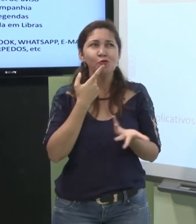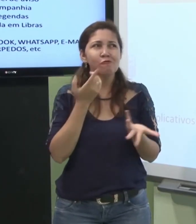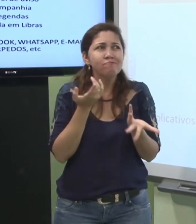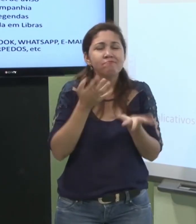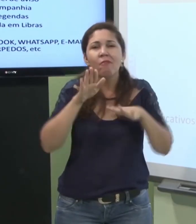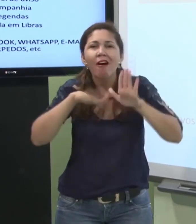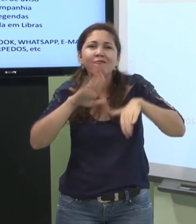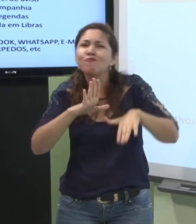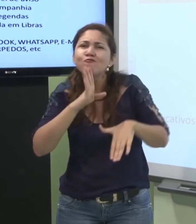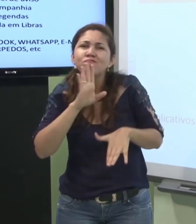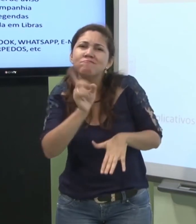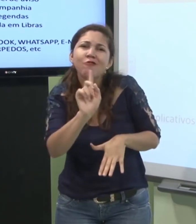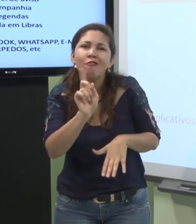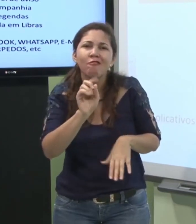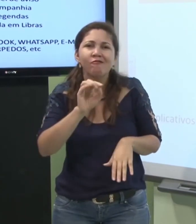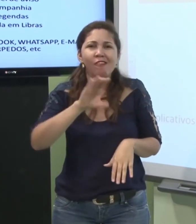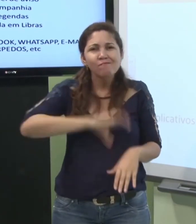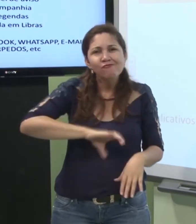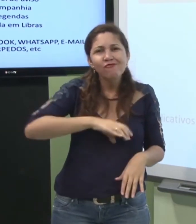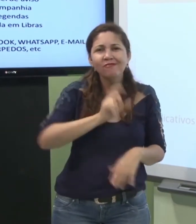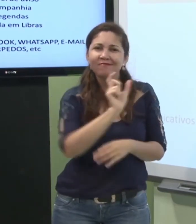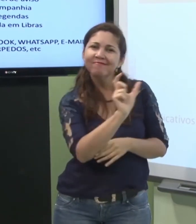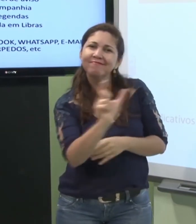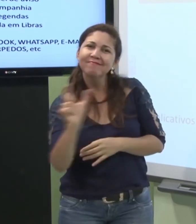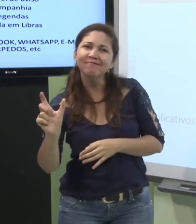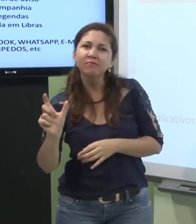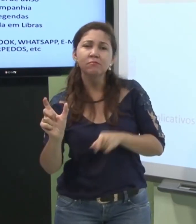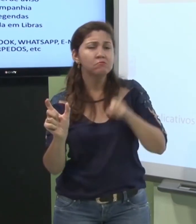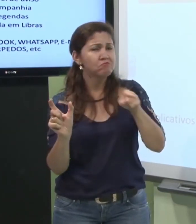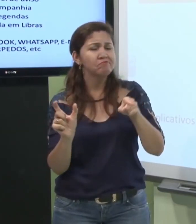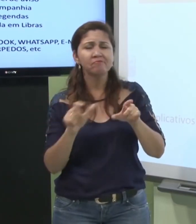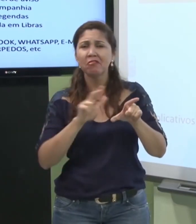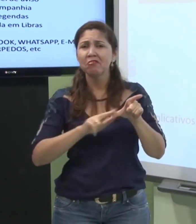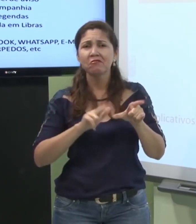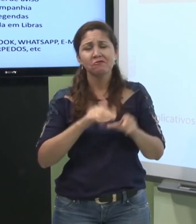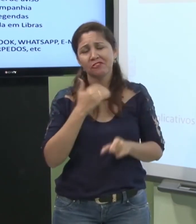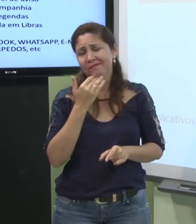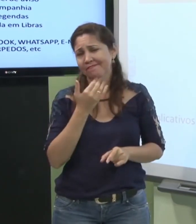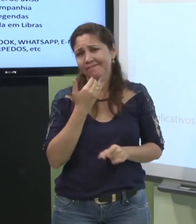surdo, ele não tem o domínio do português. Então, a legenda para ele não vai adiantar.